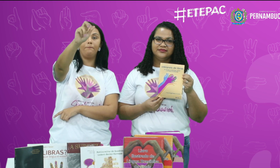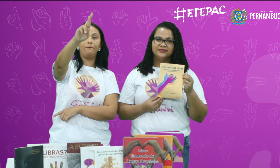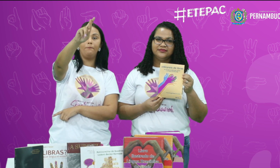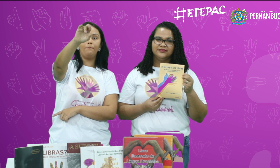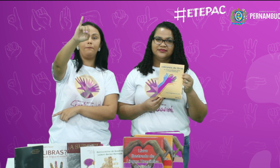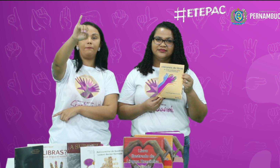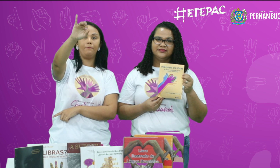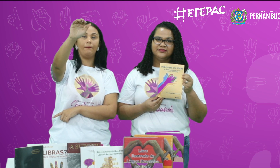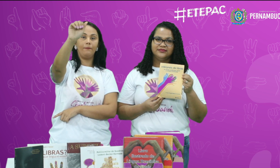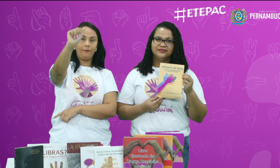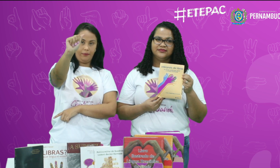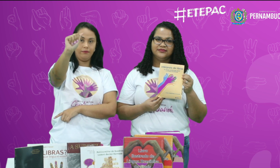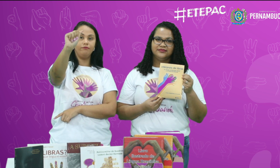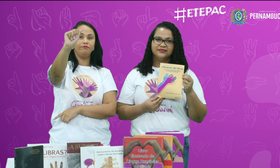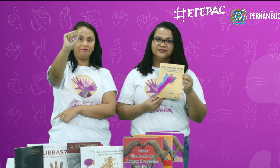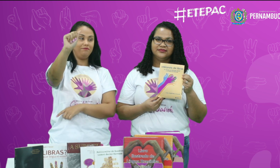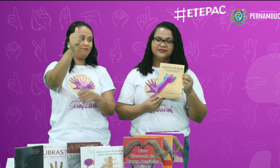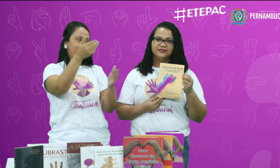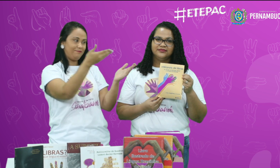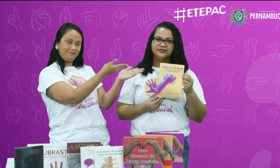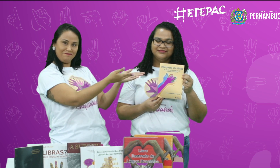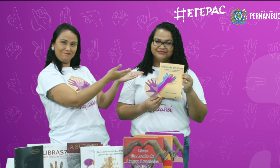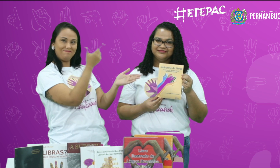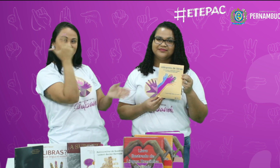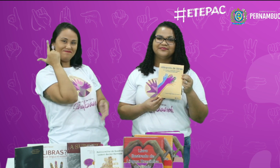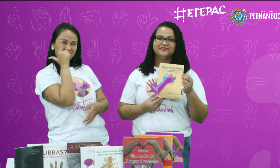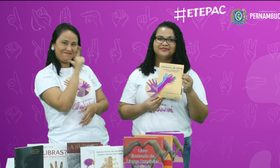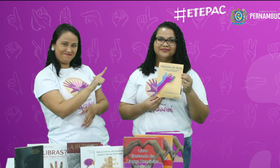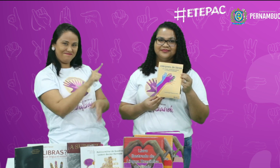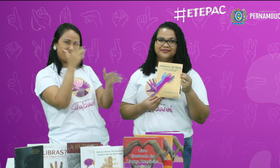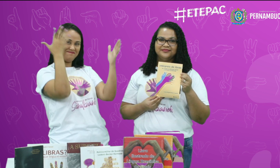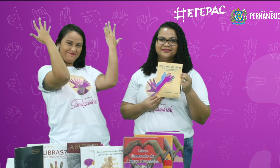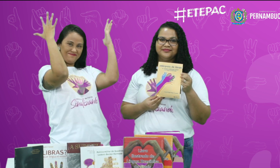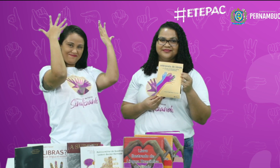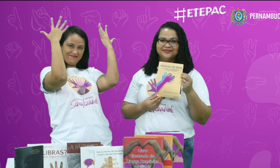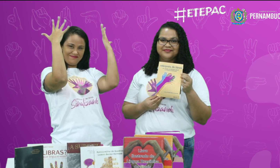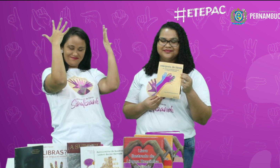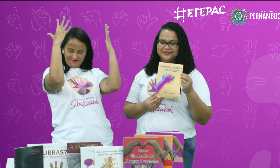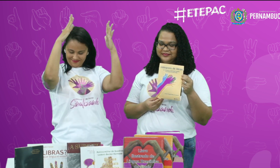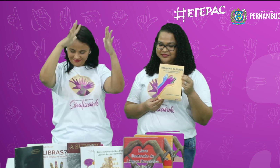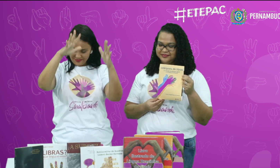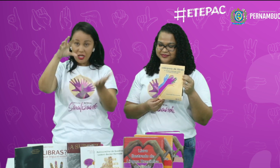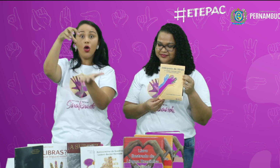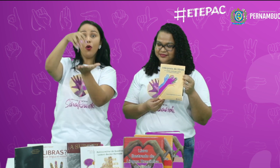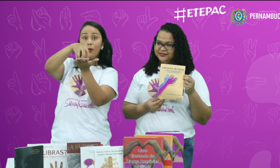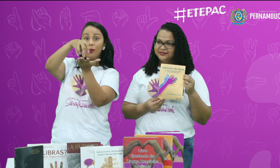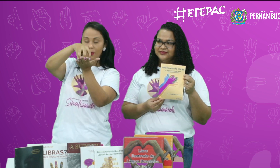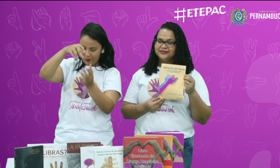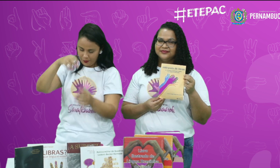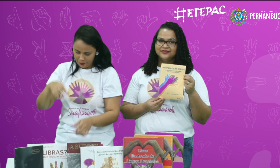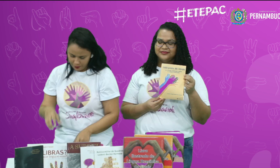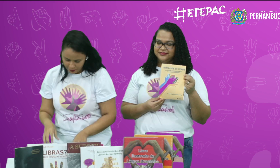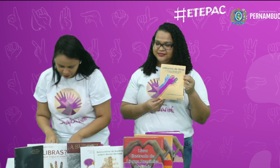Maria. Fernanda Maria. Ganhou. Parabéns. Qual polo?